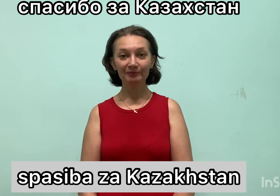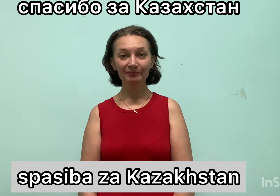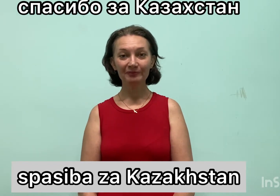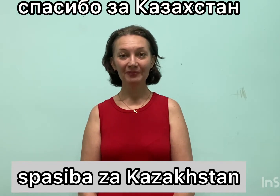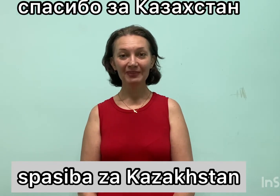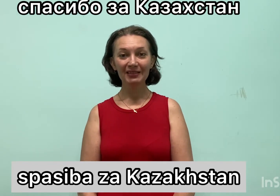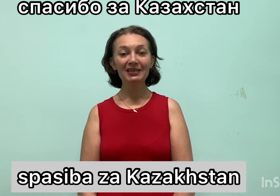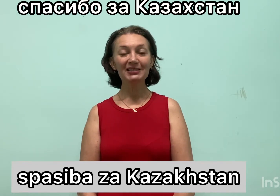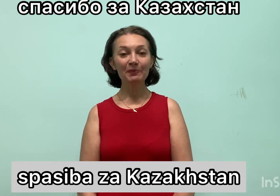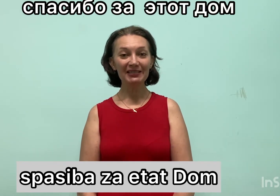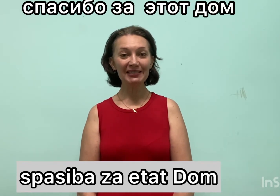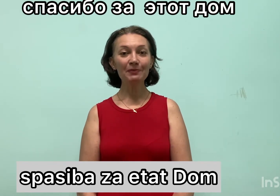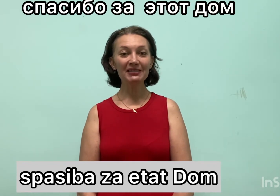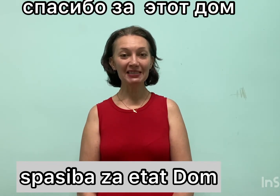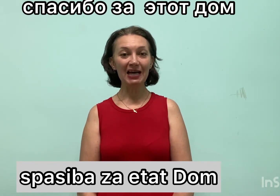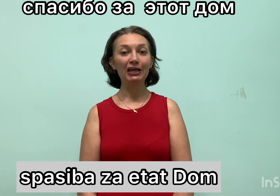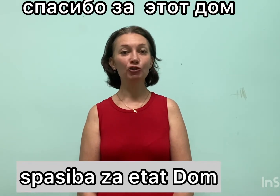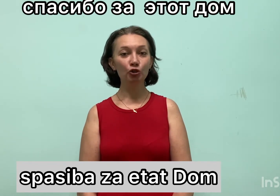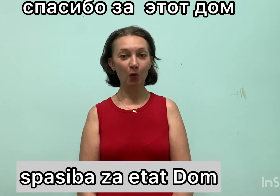Спасибо за дом.